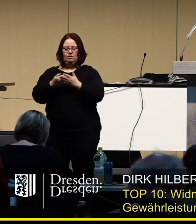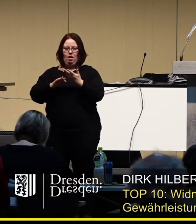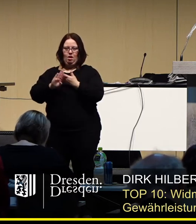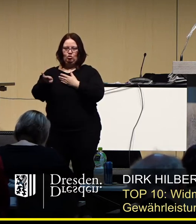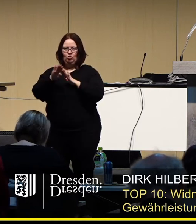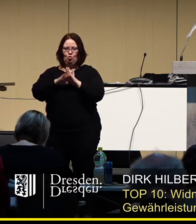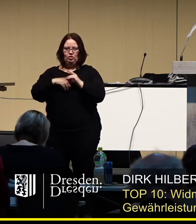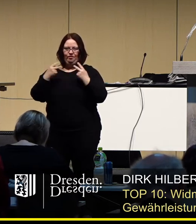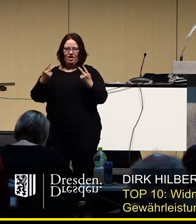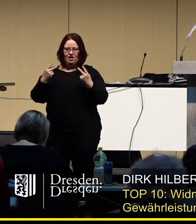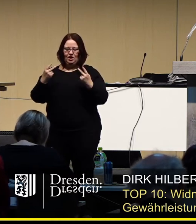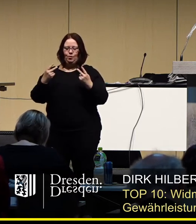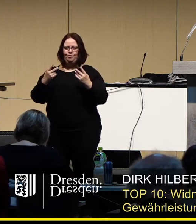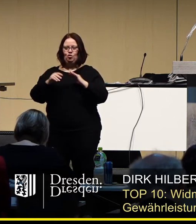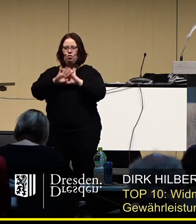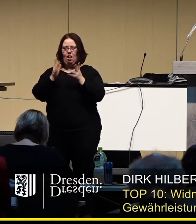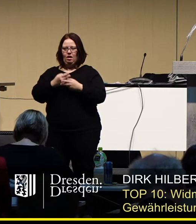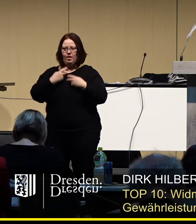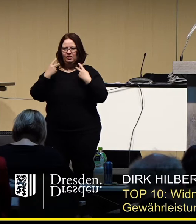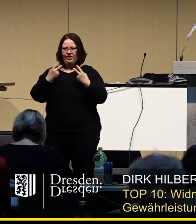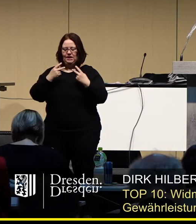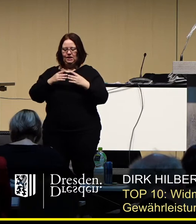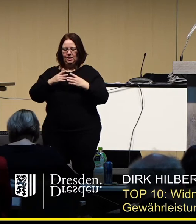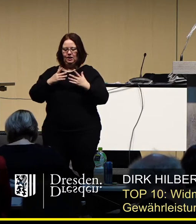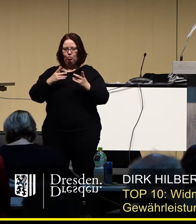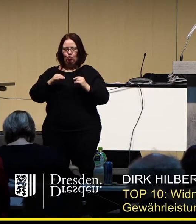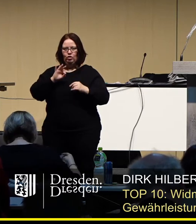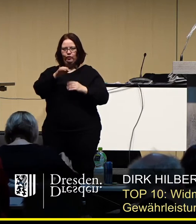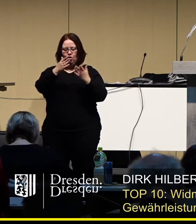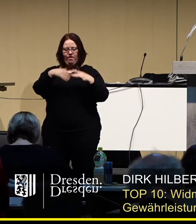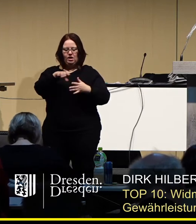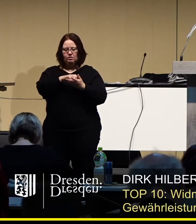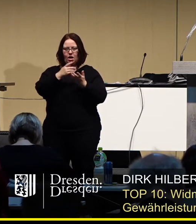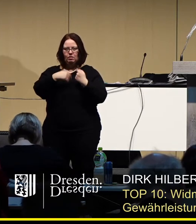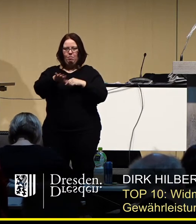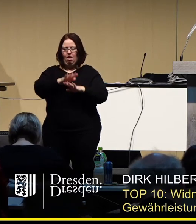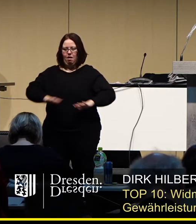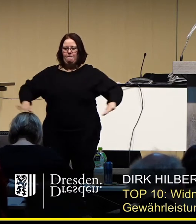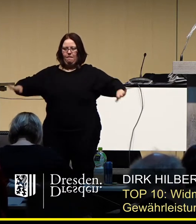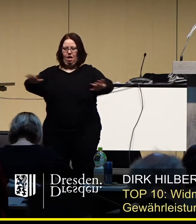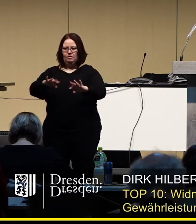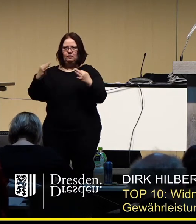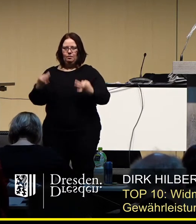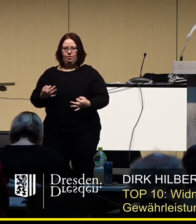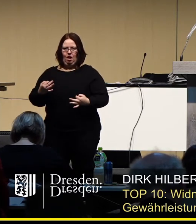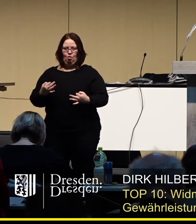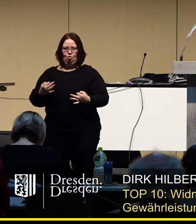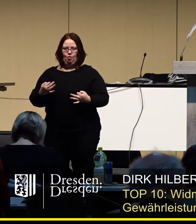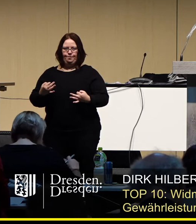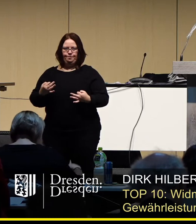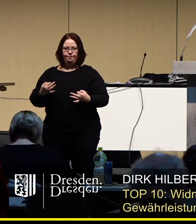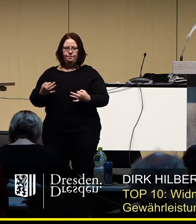ist es enorm wichtig, Flächen hinzuzunehmen, damit eben wir